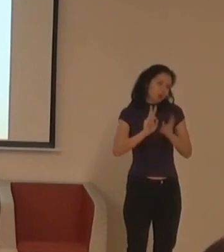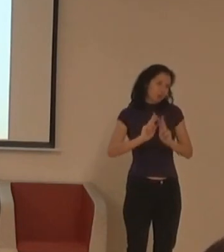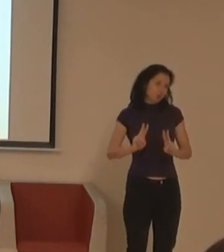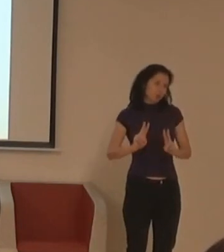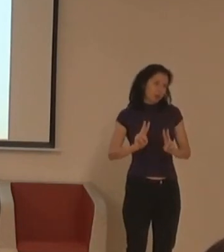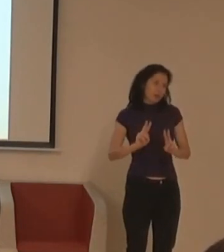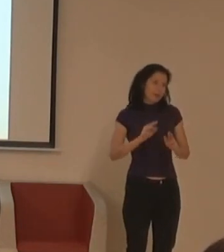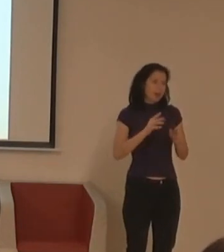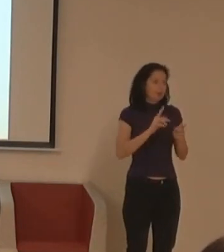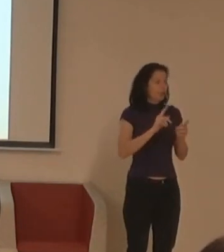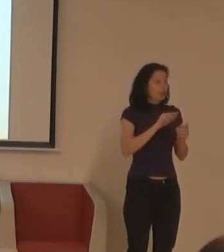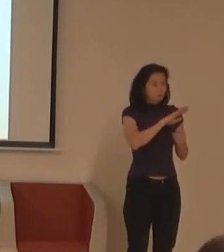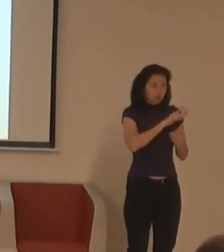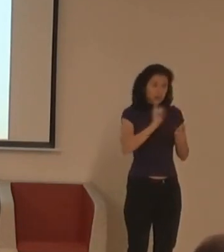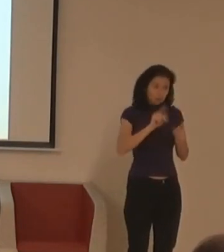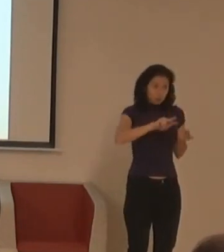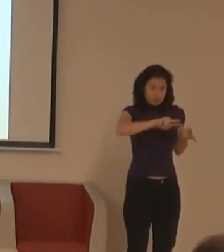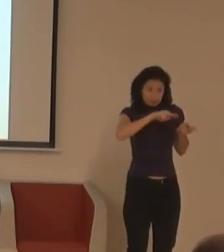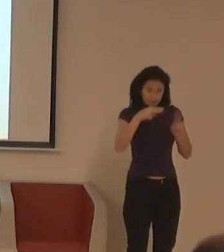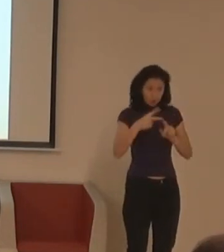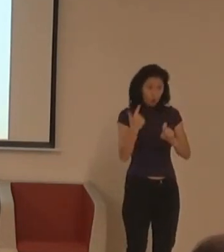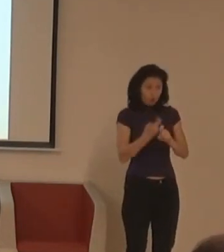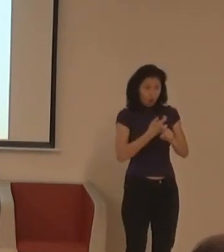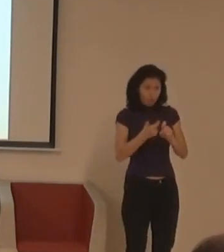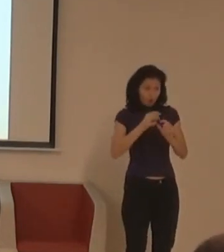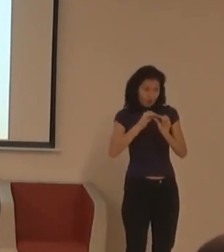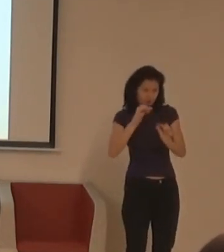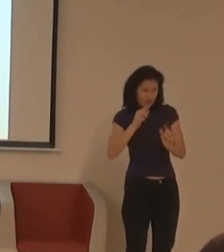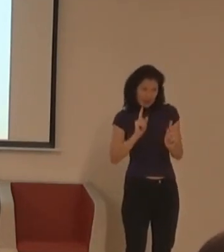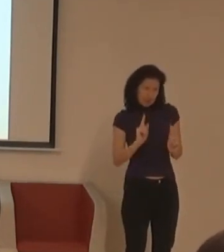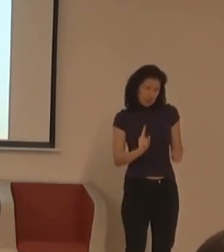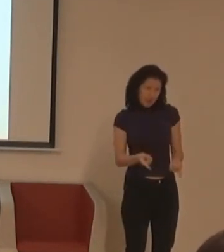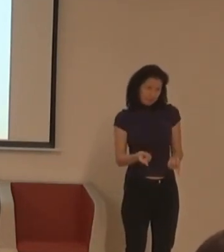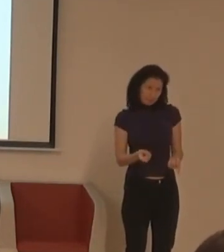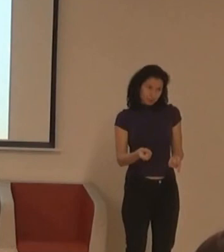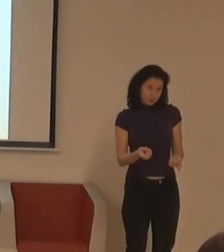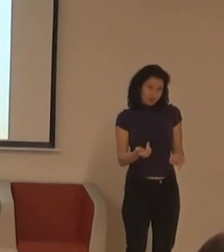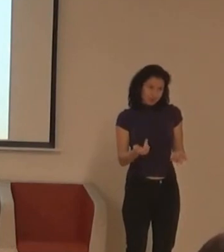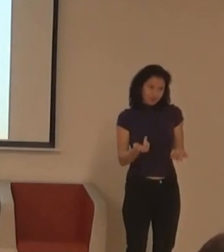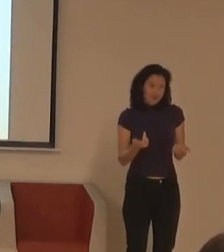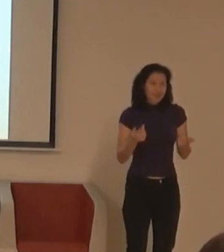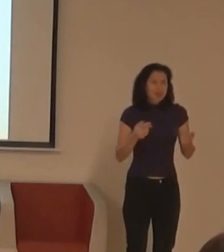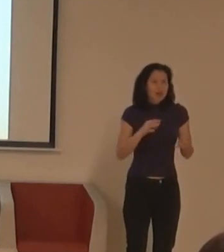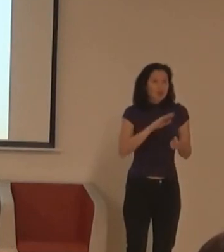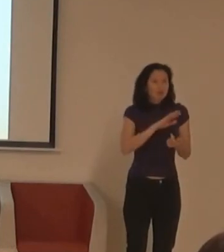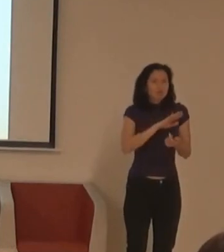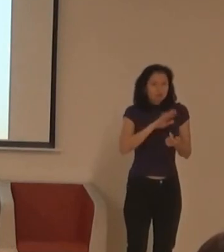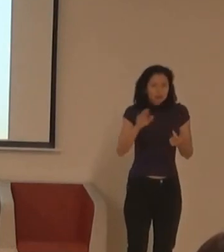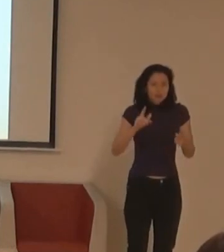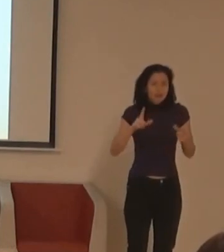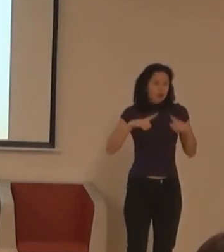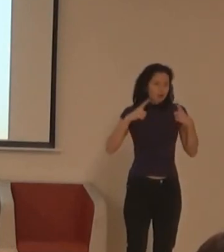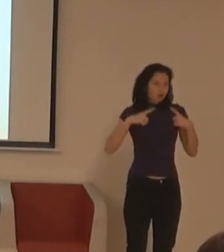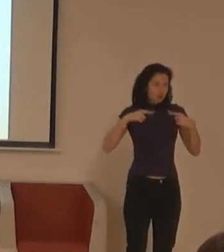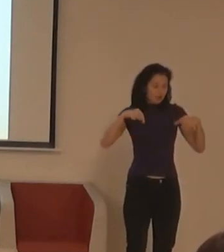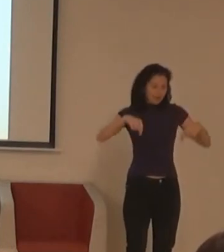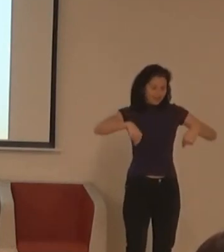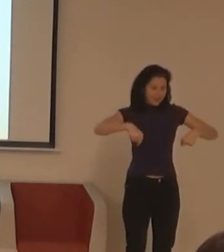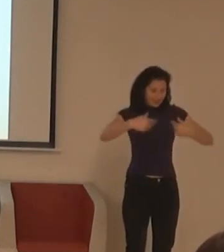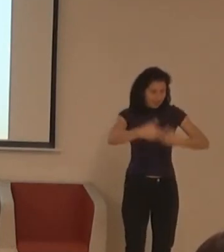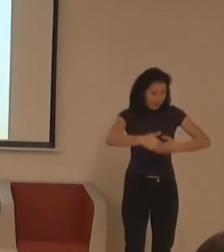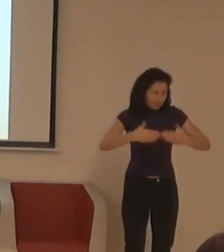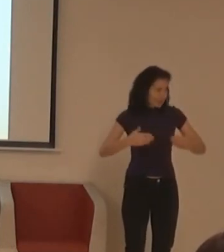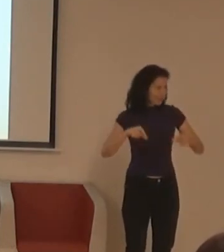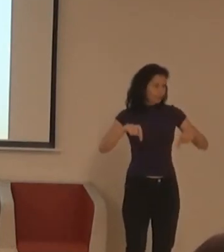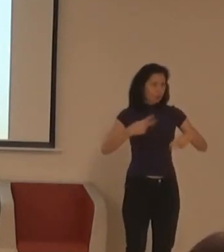trošku zrušit. Protože ty bariéry vytvoříme všichni, nejenom to město, ten stát, nebo tady ta knihovna, nebo